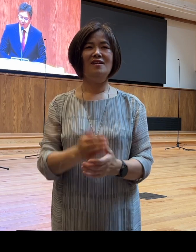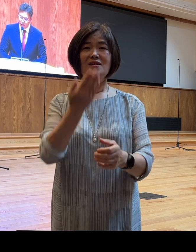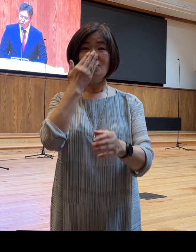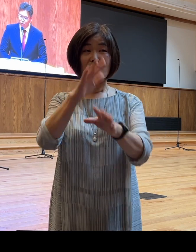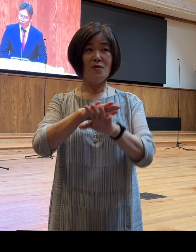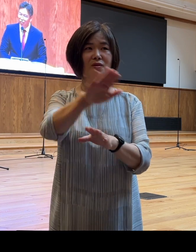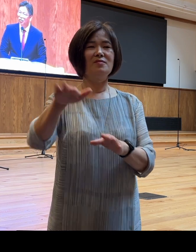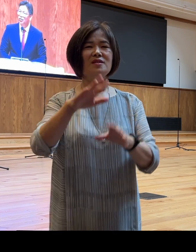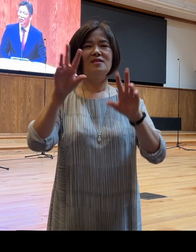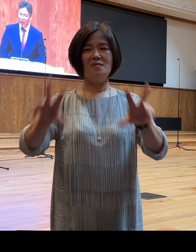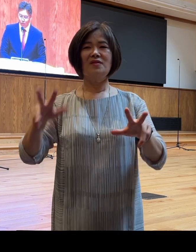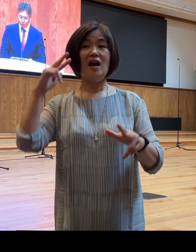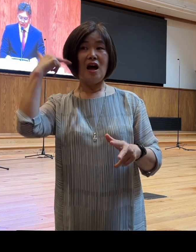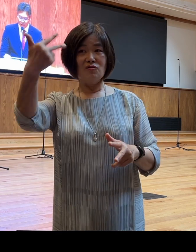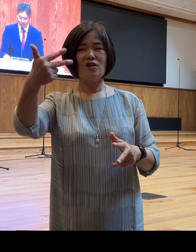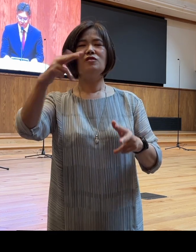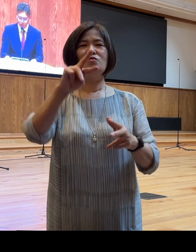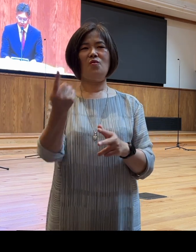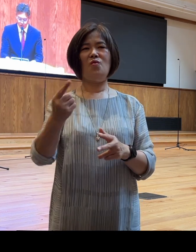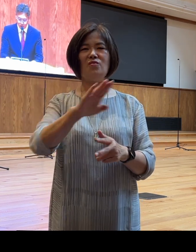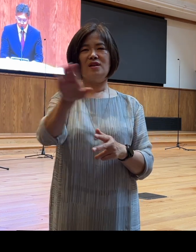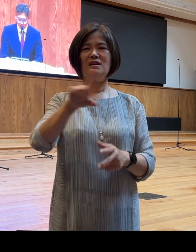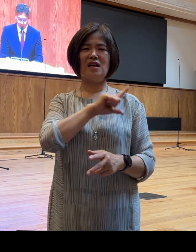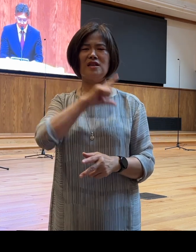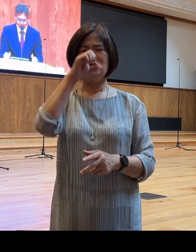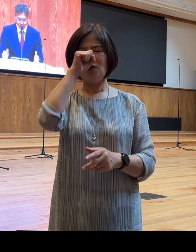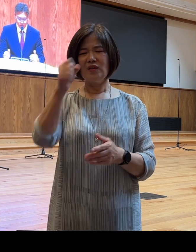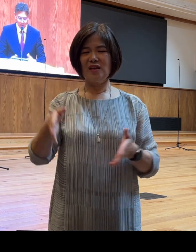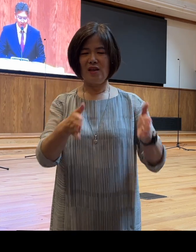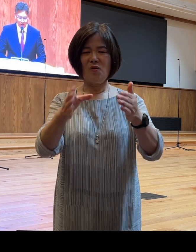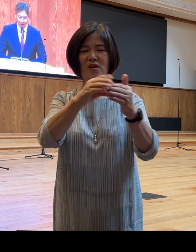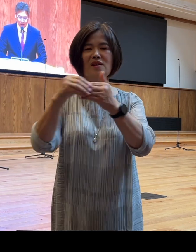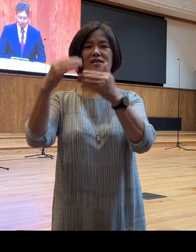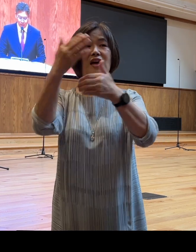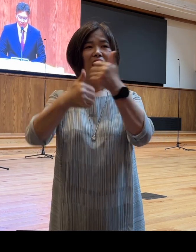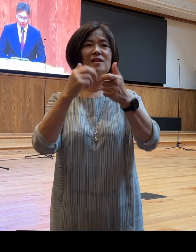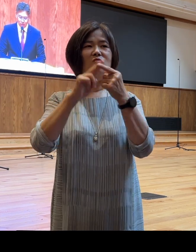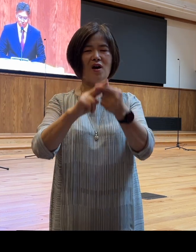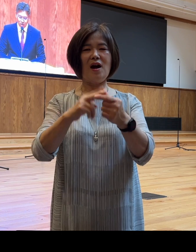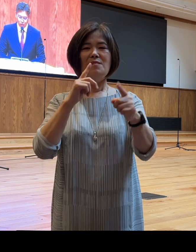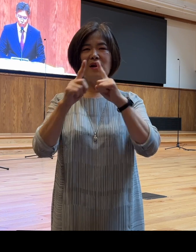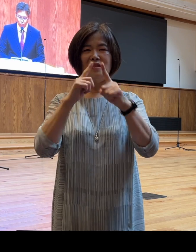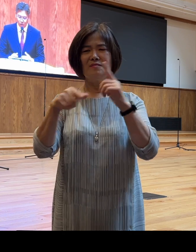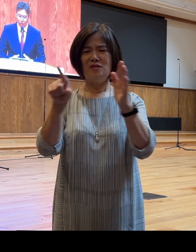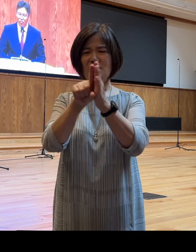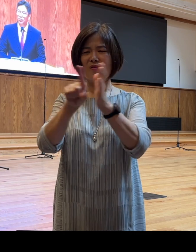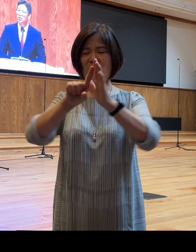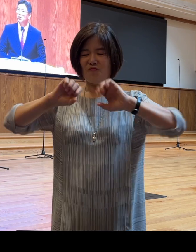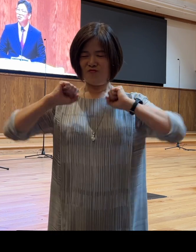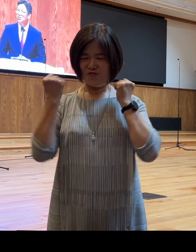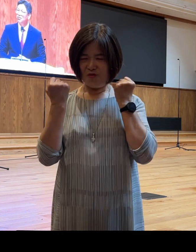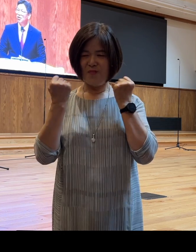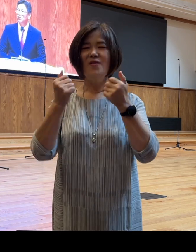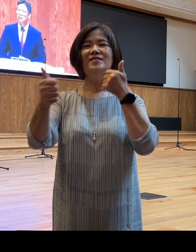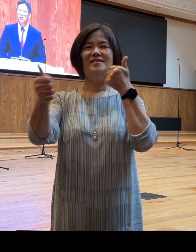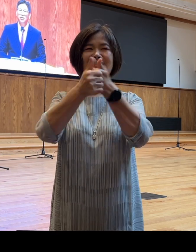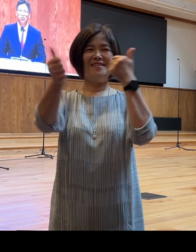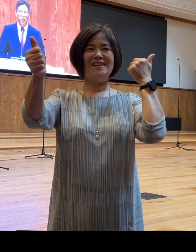주도 우리를 가장 선한 길로 이끄시는 하나님과 하나님의 말씀을 신뢰하고 순종하므로 승리하는 저와 여러분의